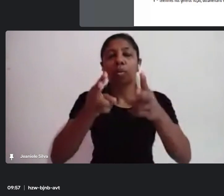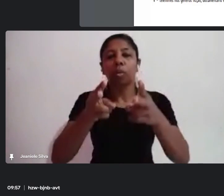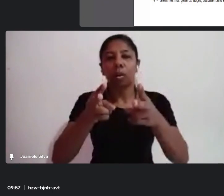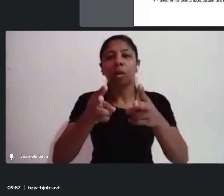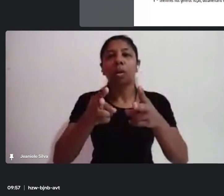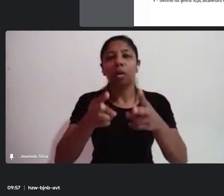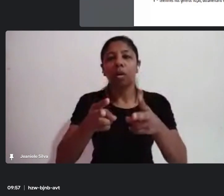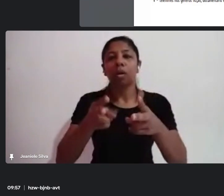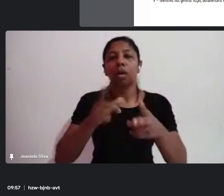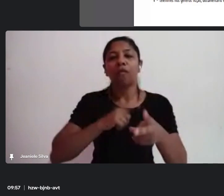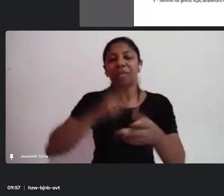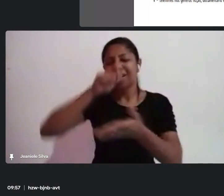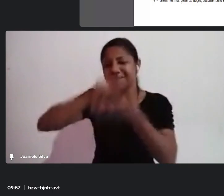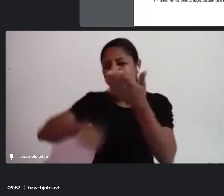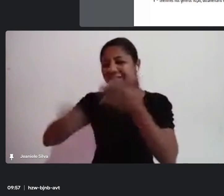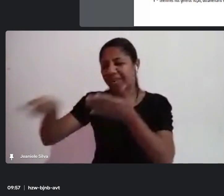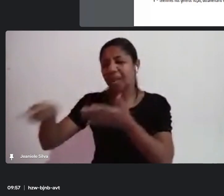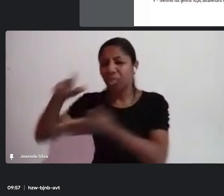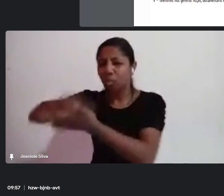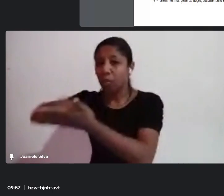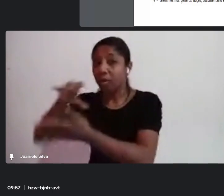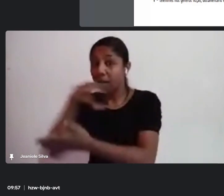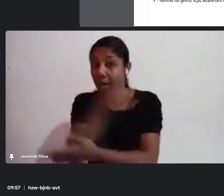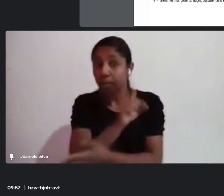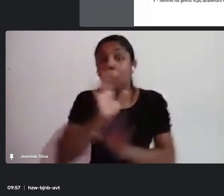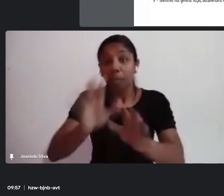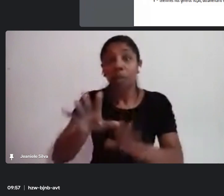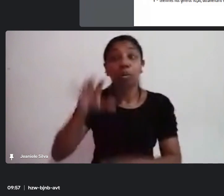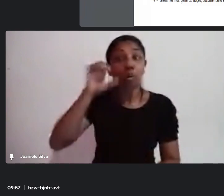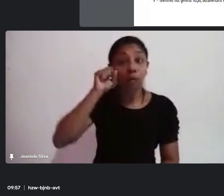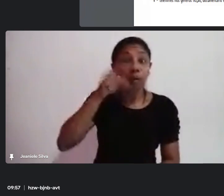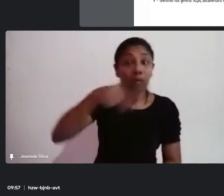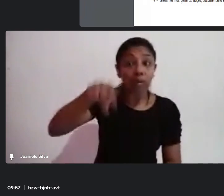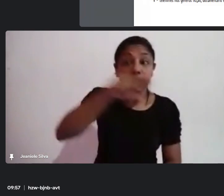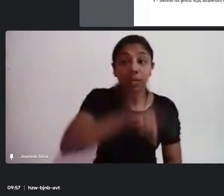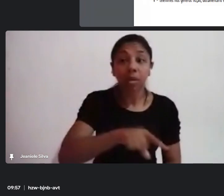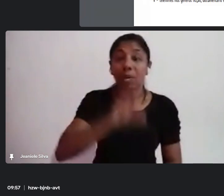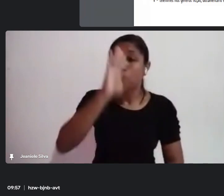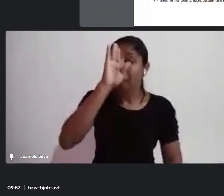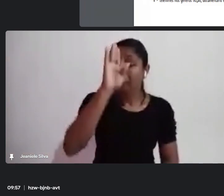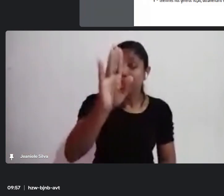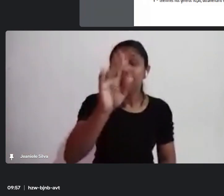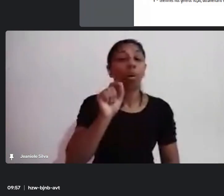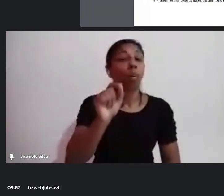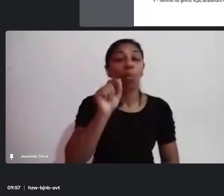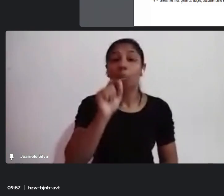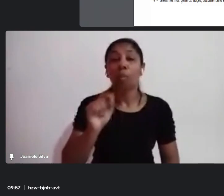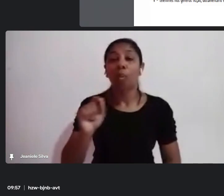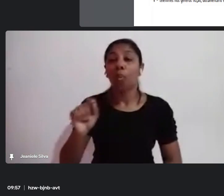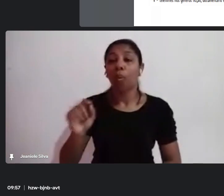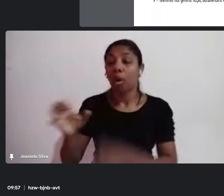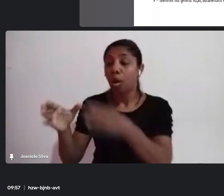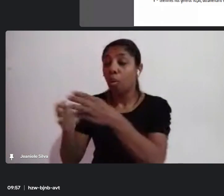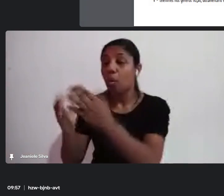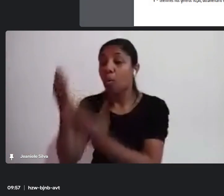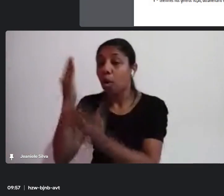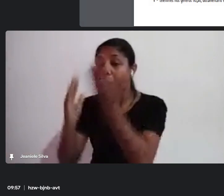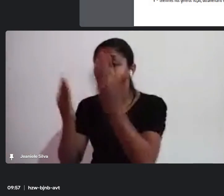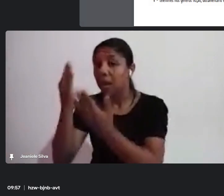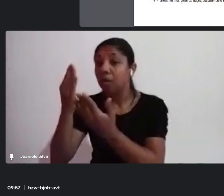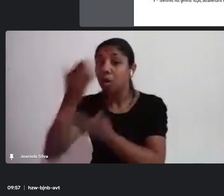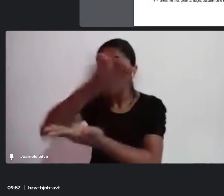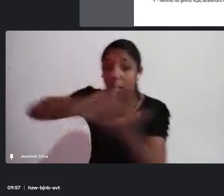aqui rapidinho, mas estou escutando, só que a grande questão, gente, é como um carnaval dialogue com cada um desses